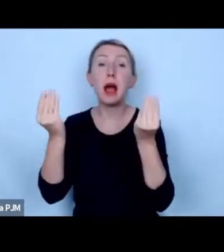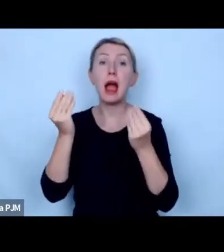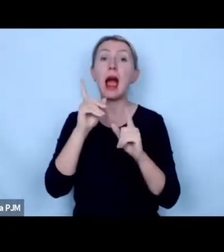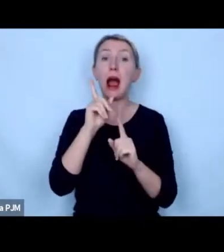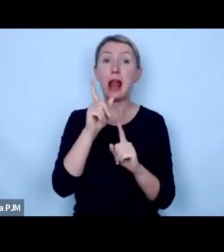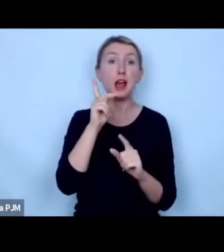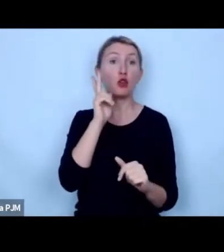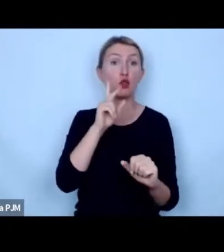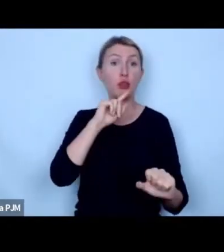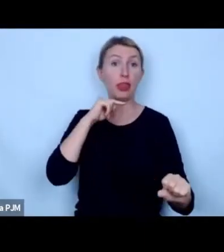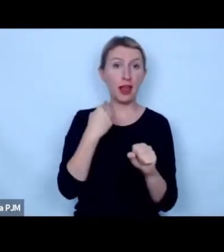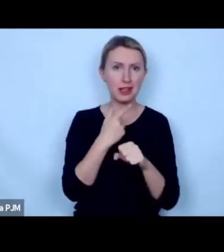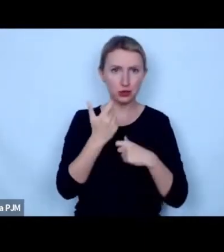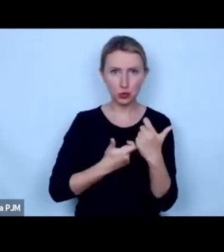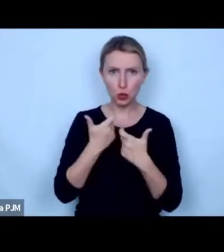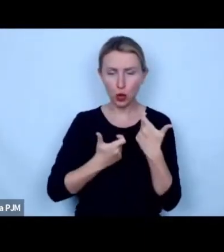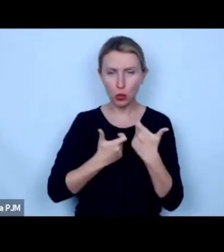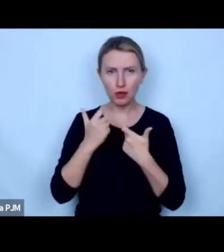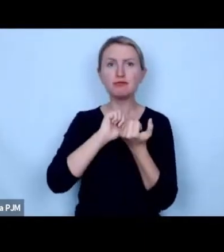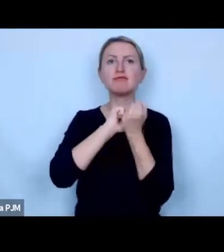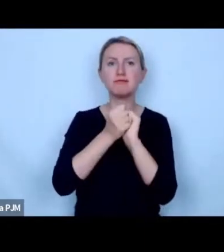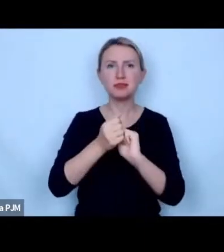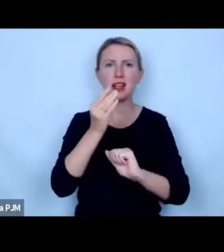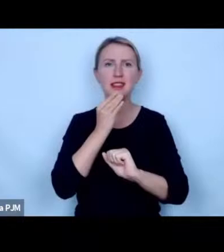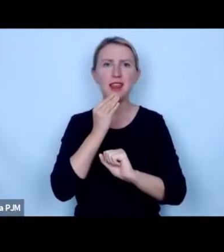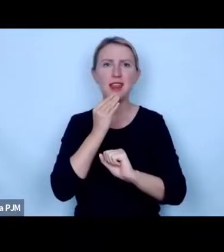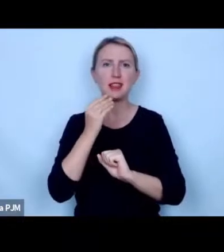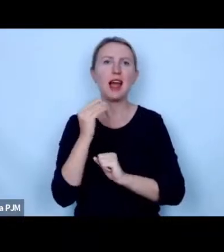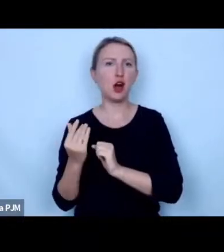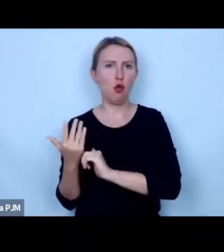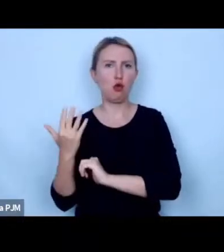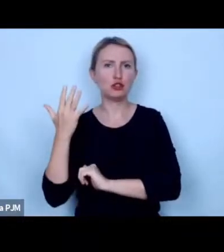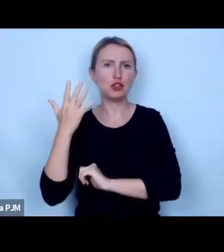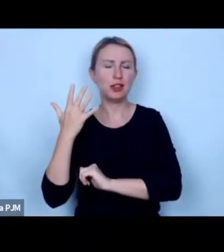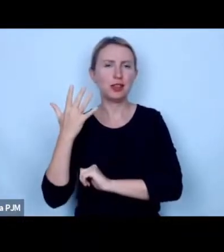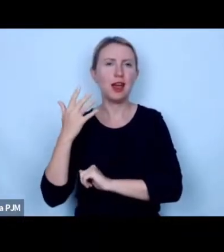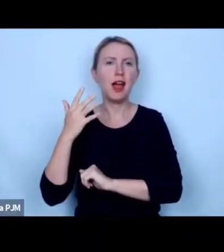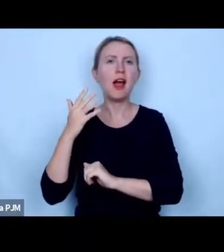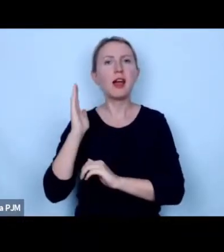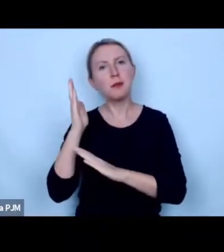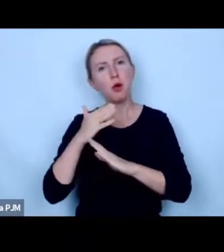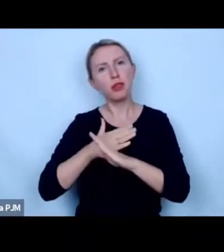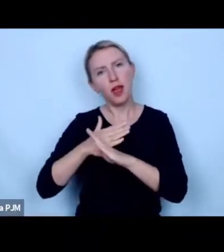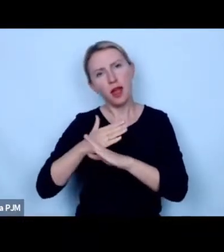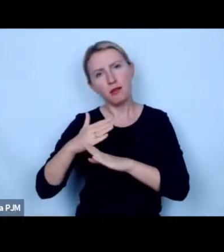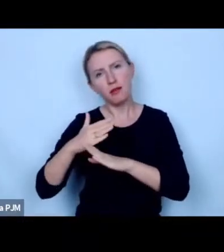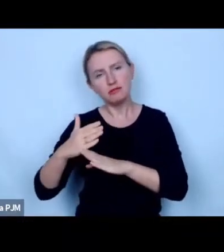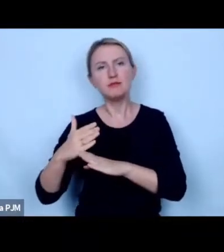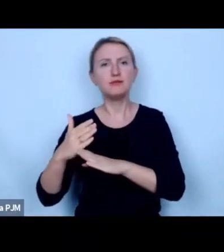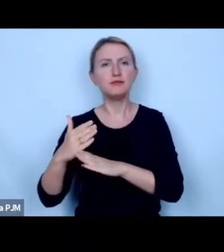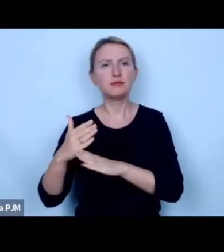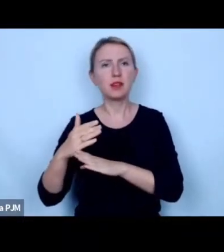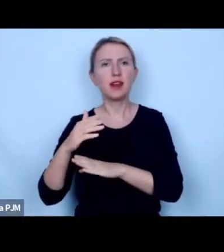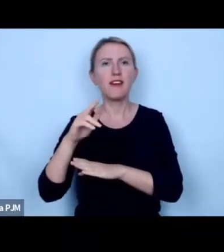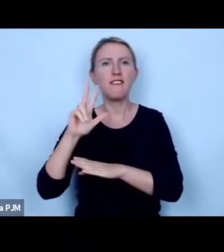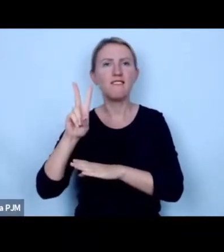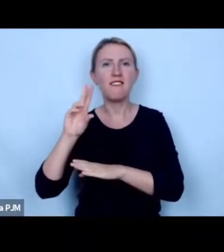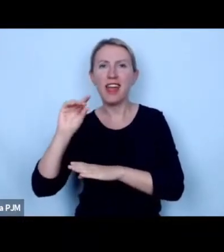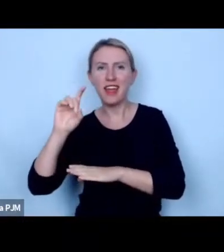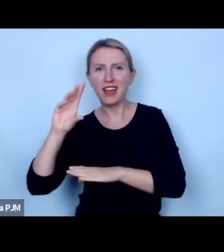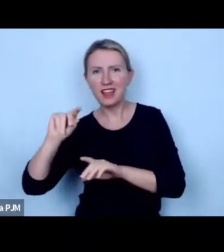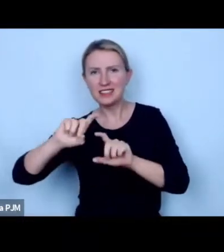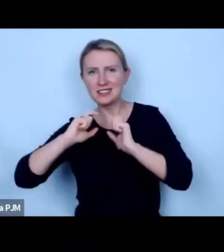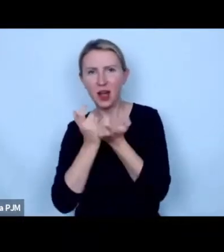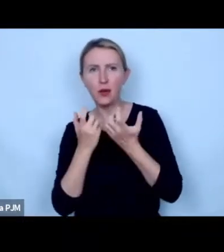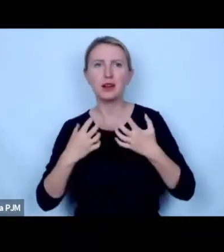podejmuje te decyzje o tym przejściu na dietę roślinną i później w dalszych krokach zweganizowanie całego swojego